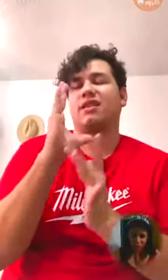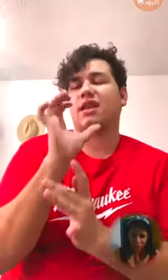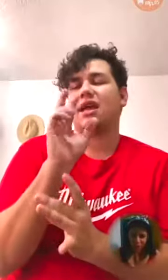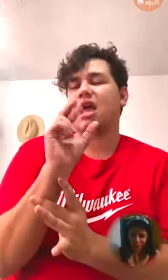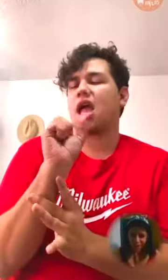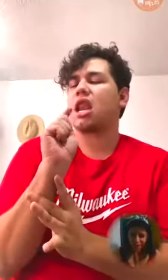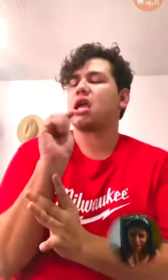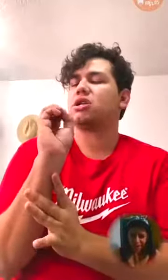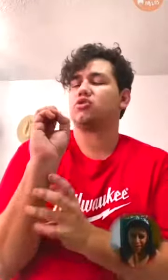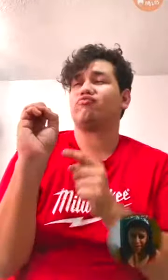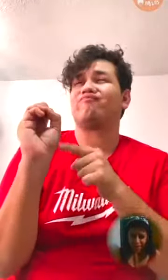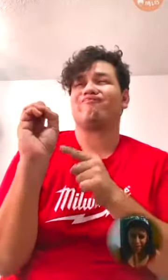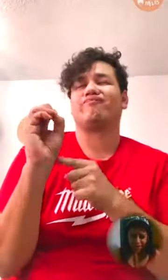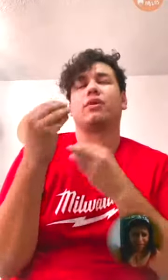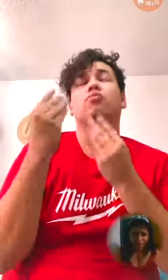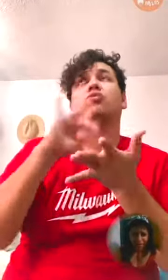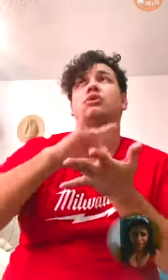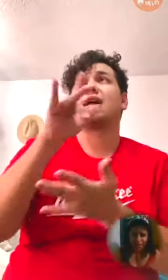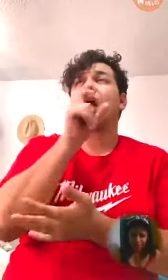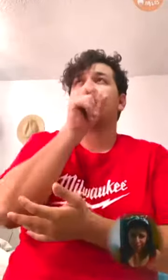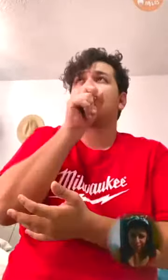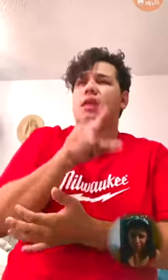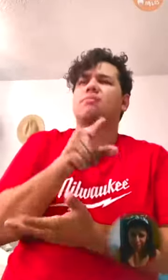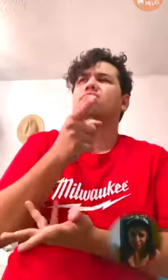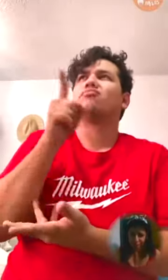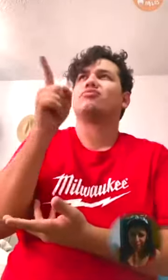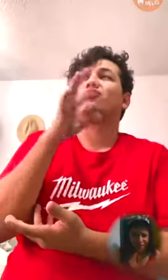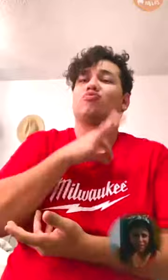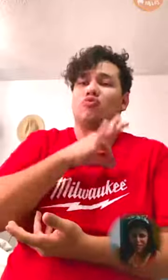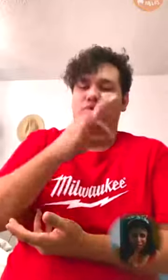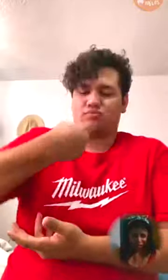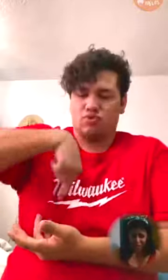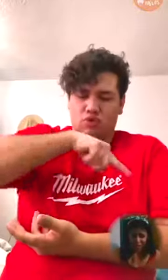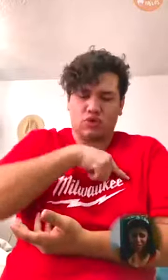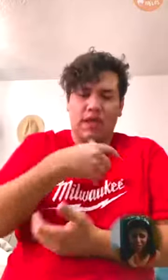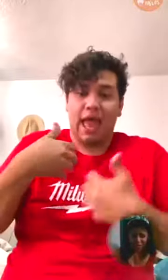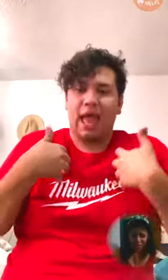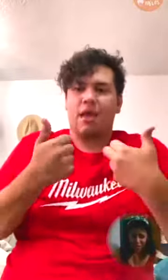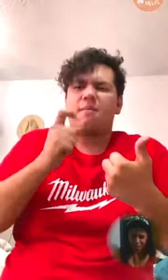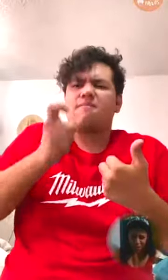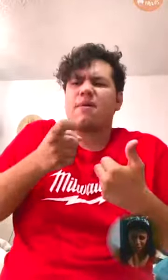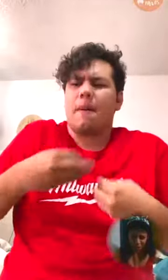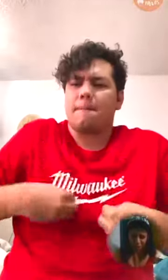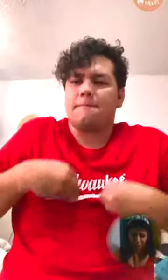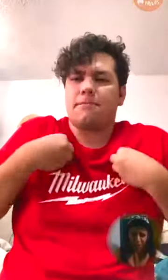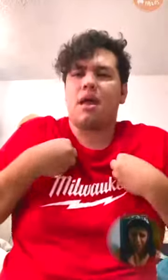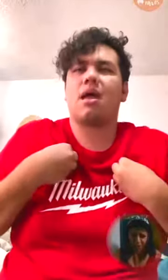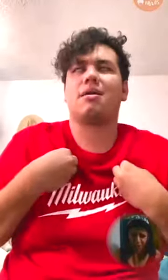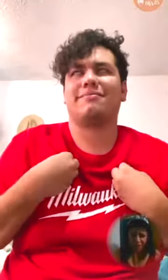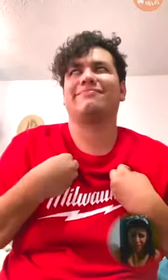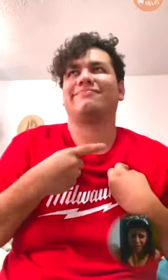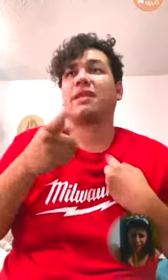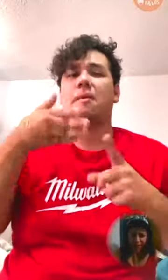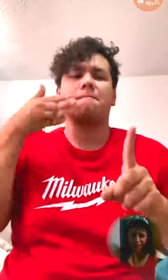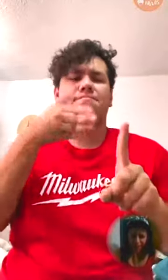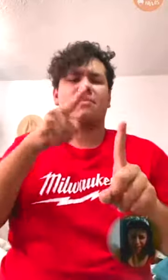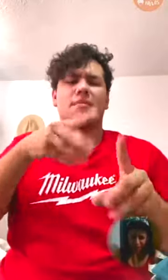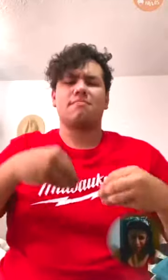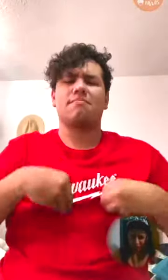podemos entender, gracias a ello, el verdadero significado de estar vivo, Señor, del propósito que tiene la vida, Señor.